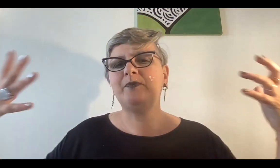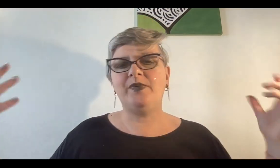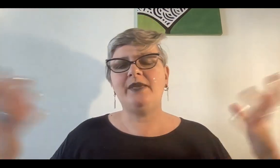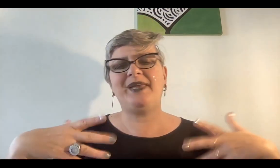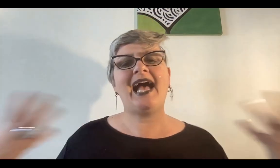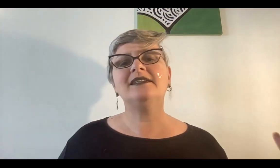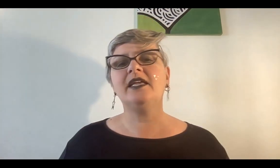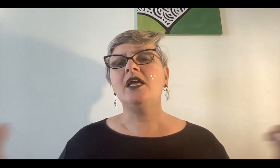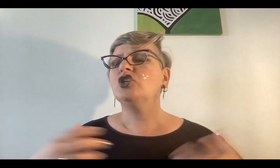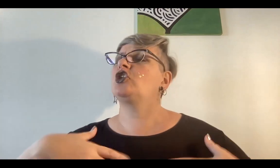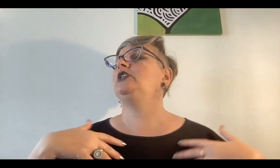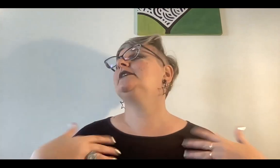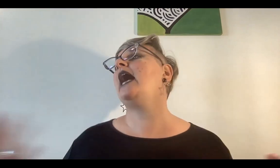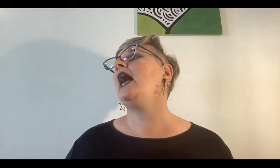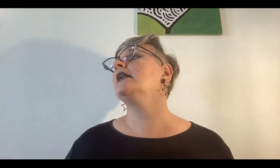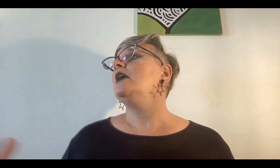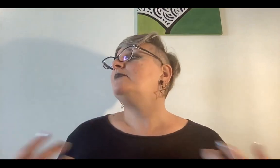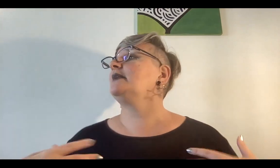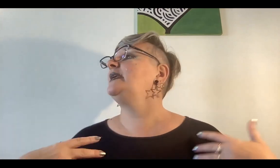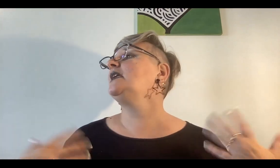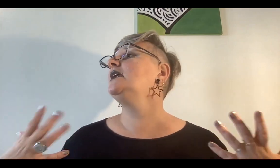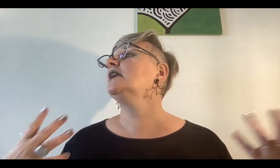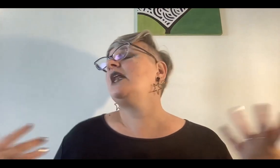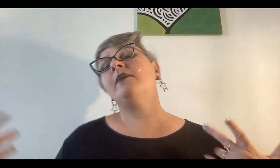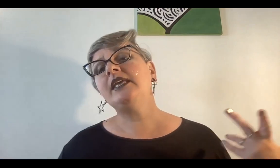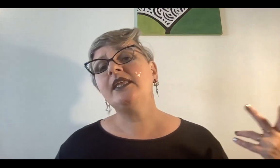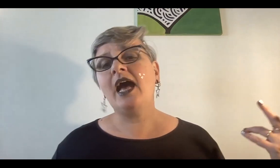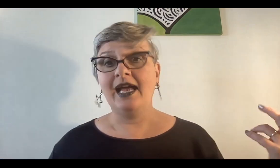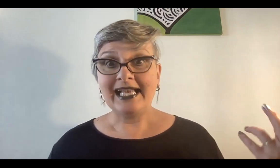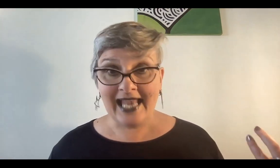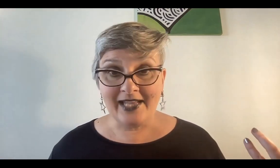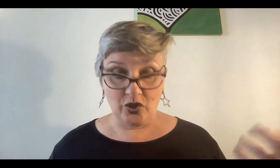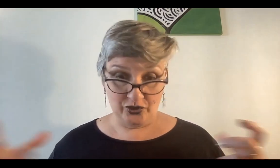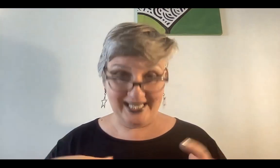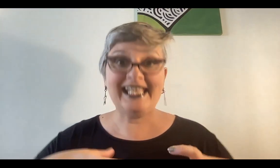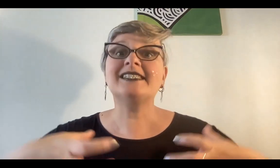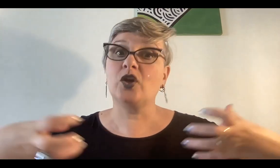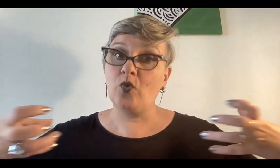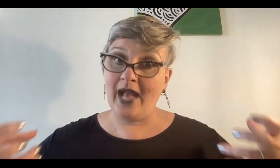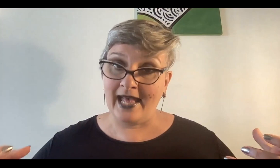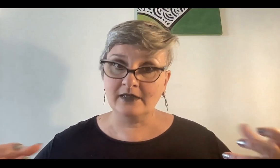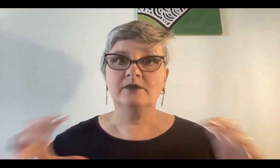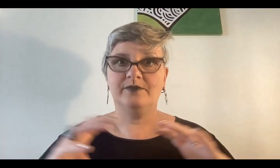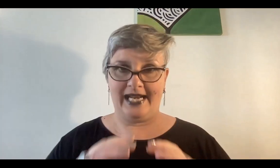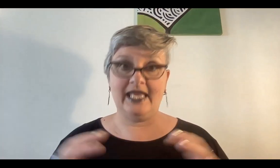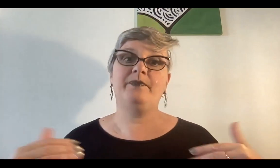despegarte, soltar, permitir que la vida, claro, tenés que hacer lugar ¿para qué?